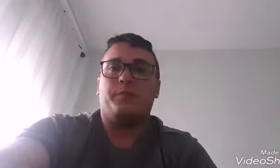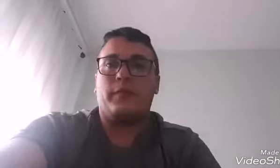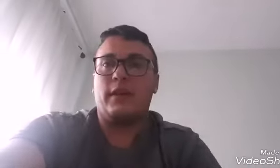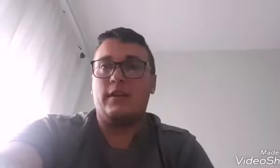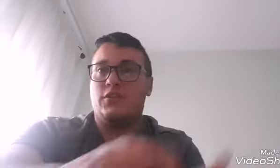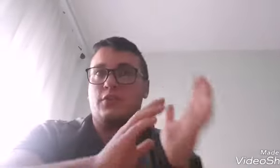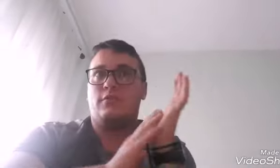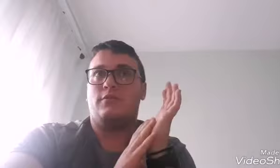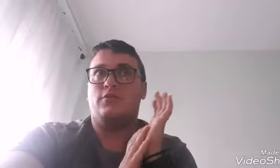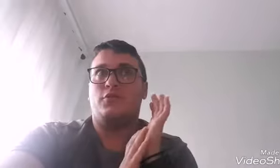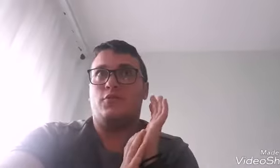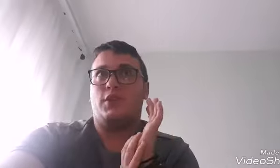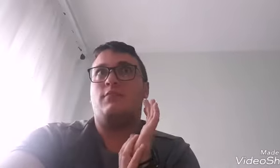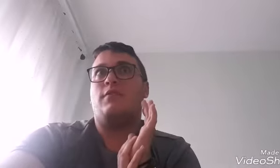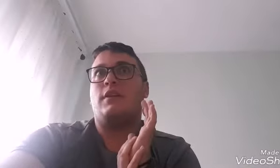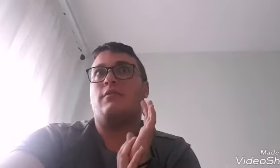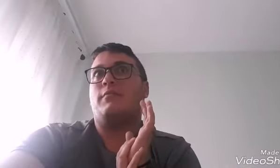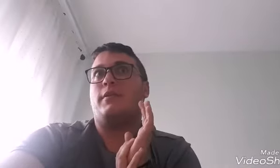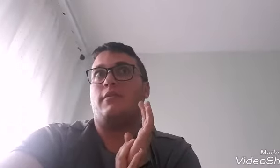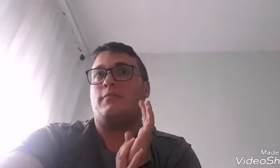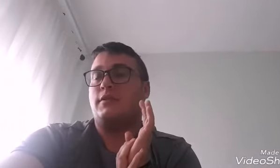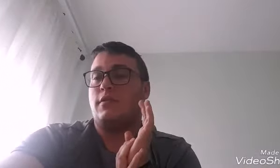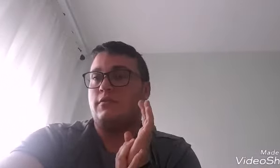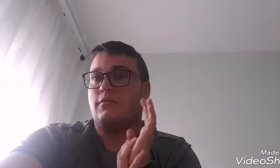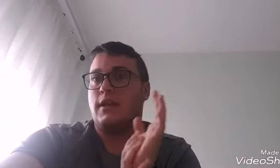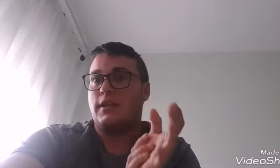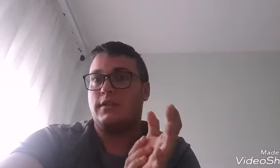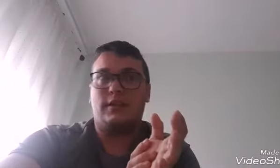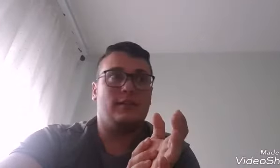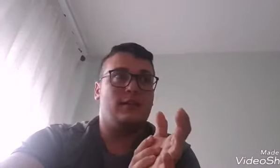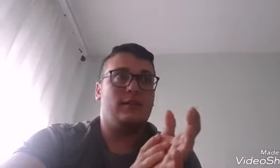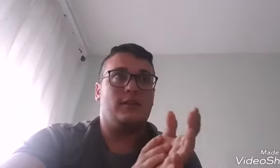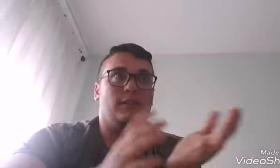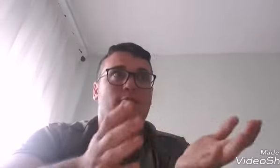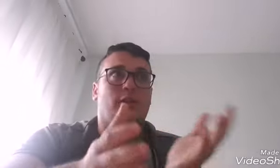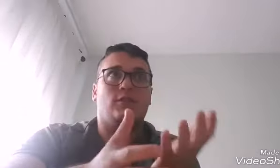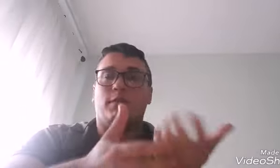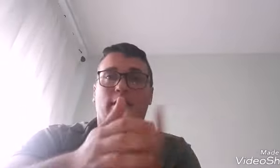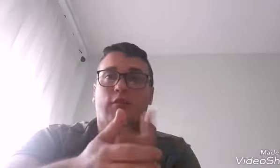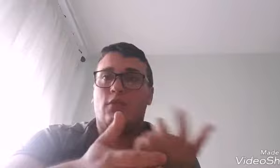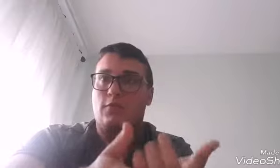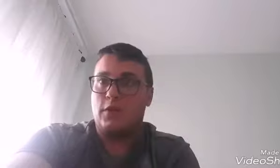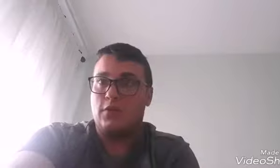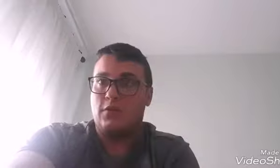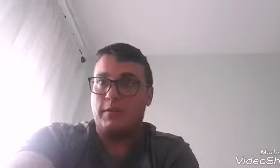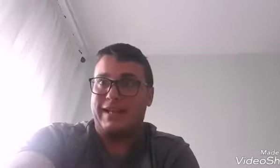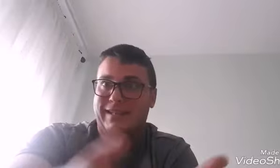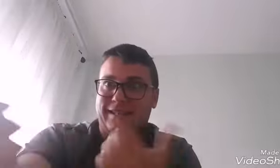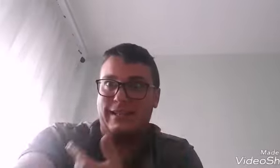Que de hecho, solo escribo con la zurda, pero lo demás lo hago todo con la derecha. No te voy a descubrir que el ojo, mi ojo dominante es el